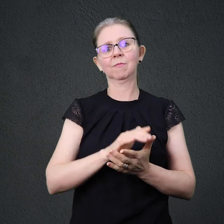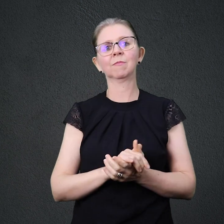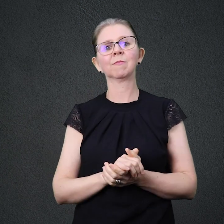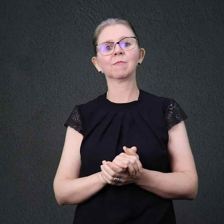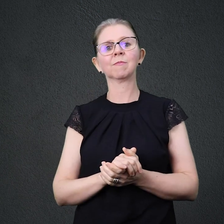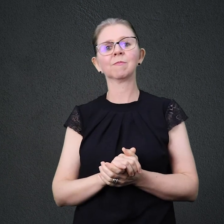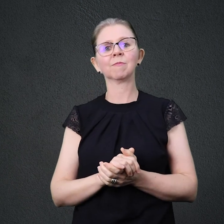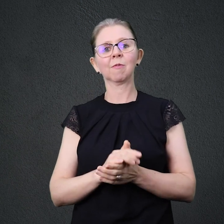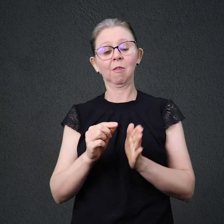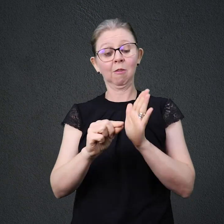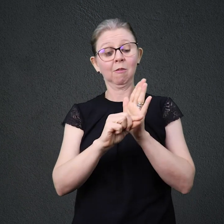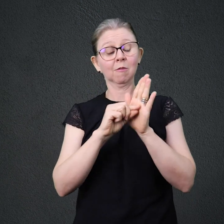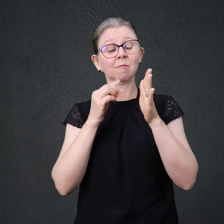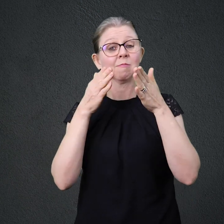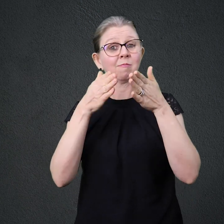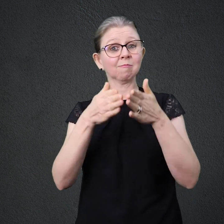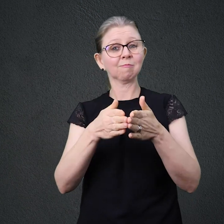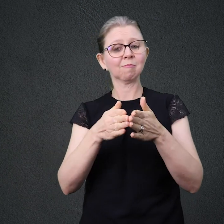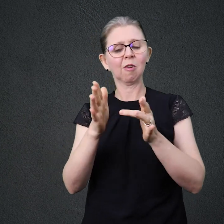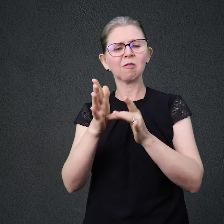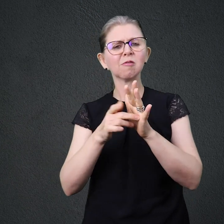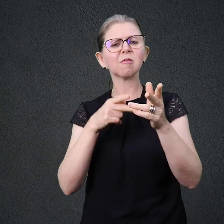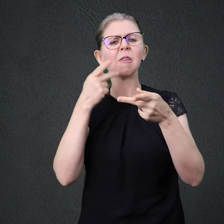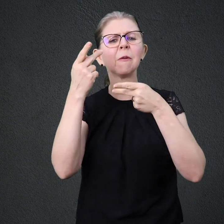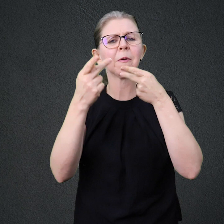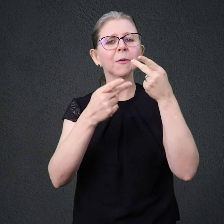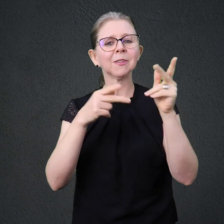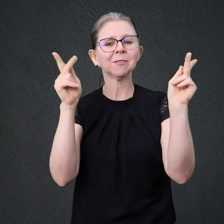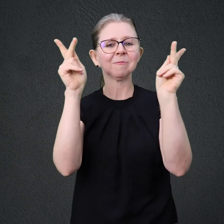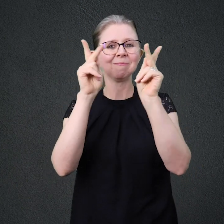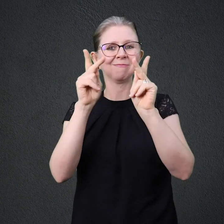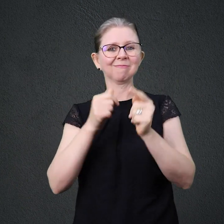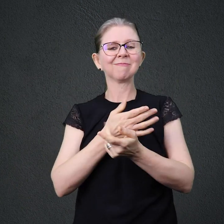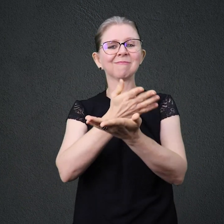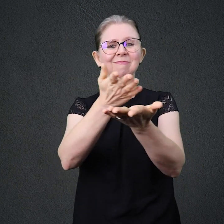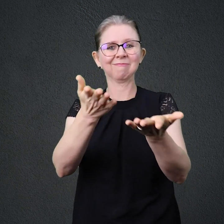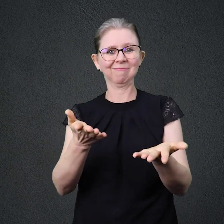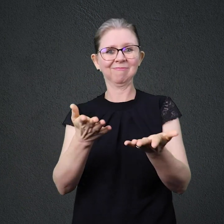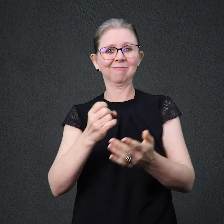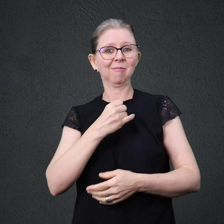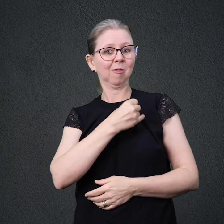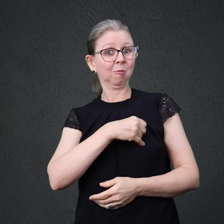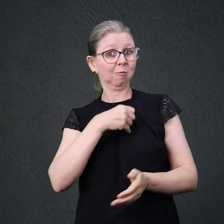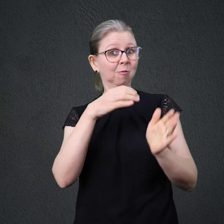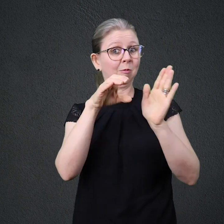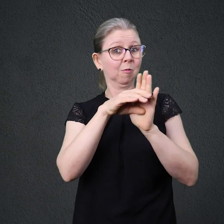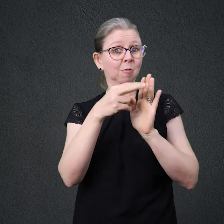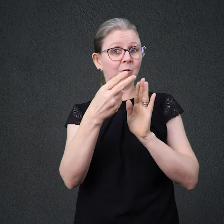Versículo em destaque Jesus disse, paz seja com vocês João capítulo 20, versículo 21,